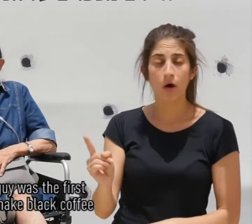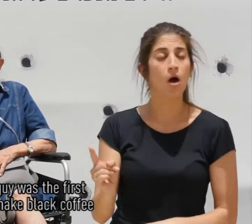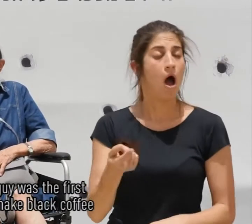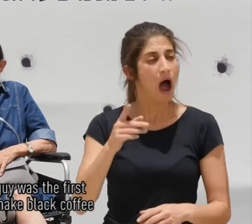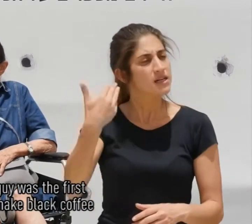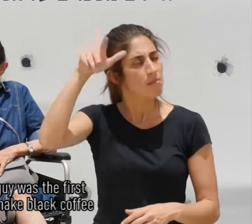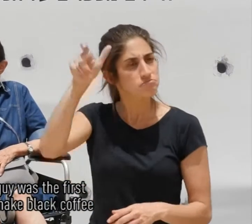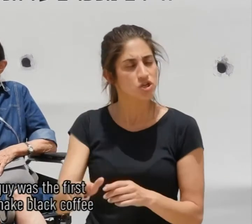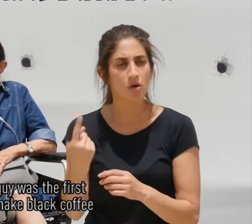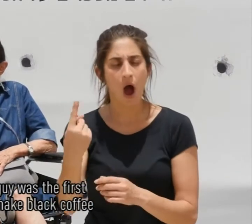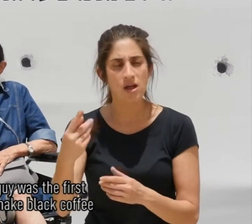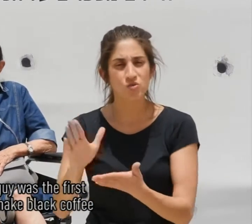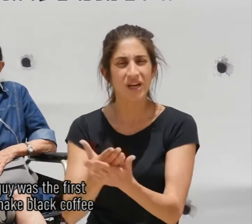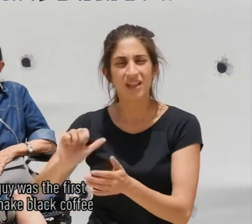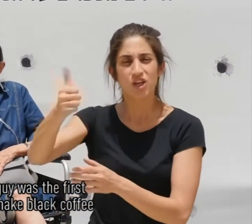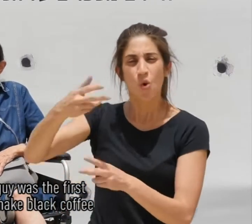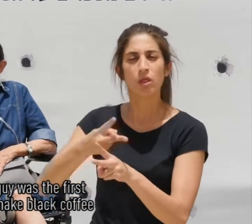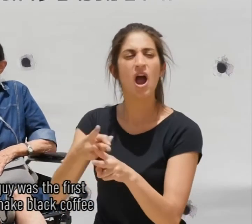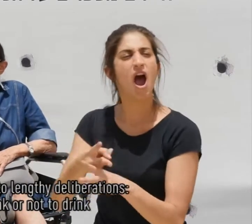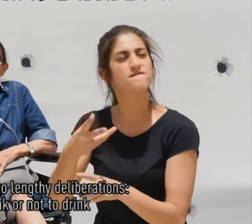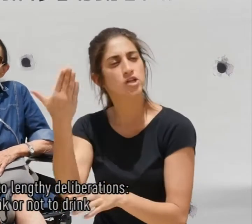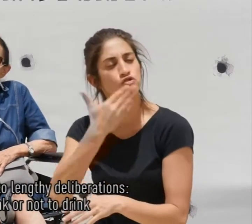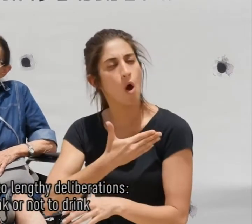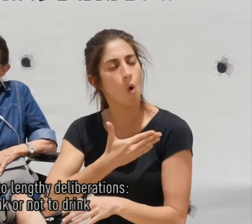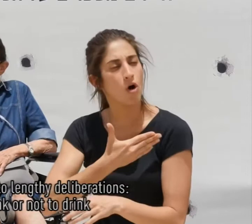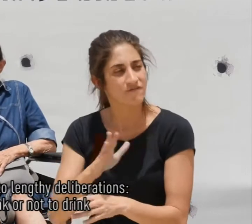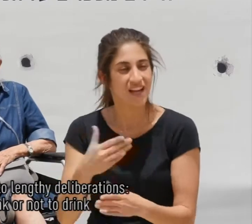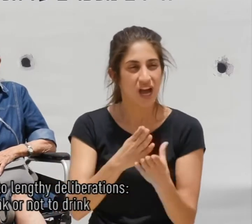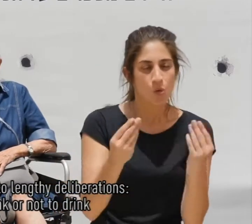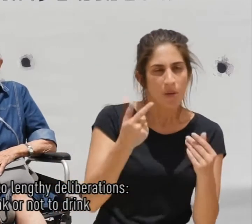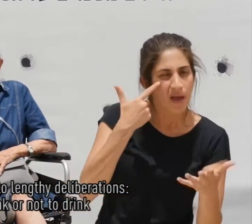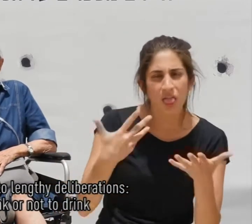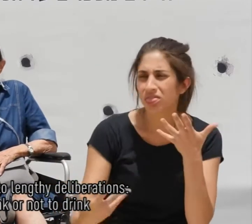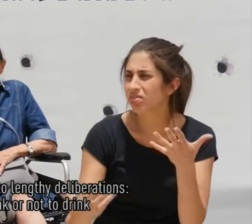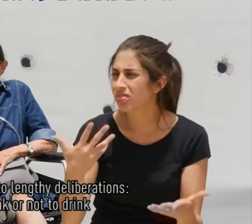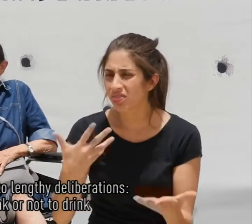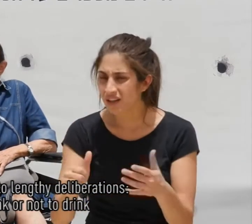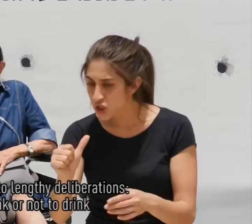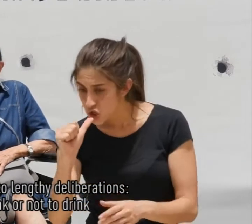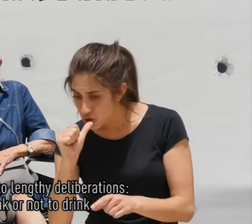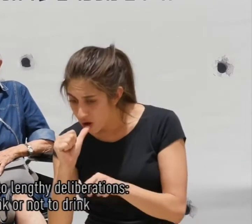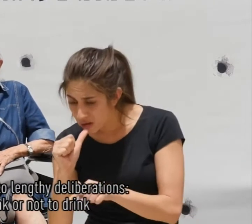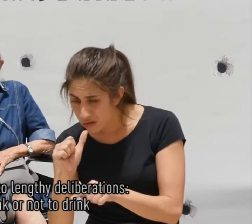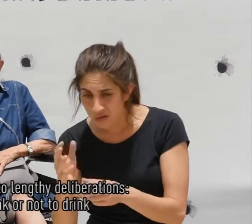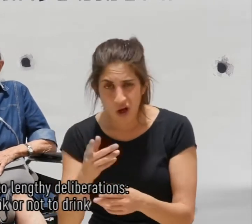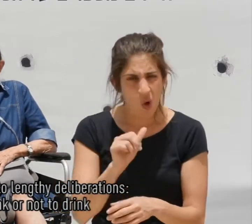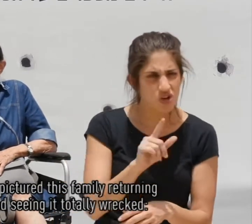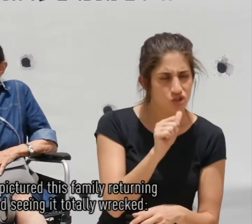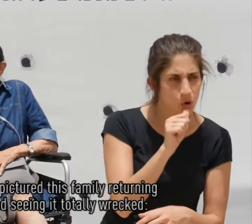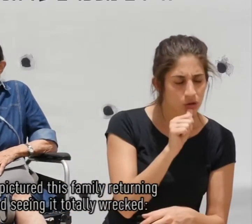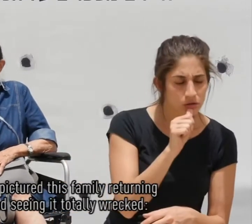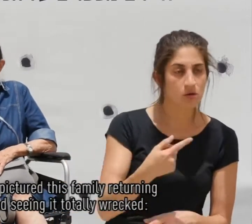מישהו שהכין ראשון קפה שחור ואז היו הרבה לבטים לשתות לא לשתות